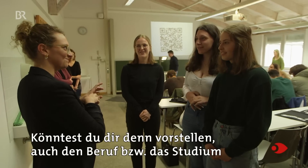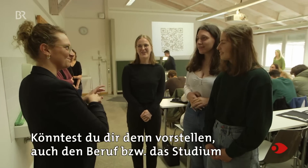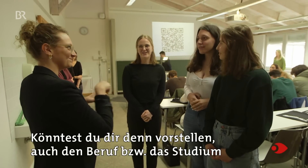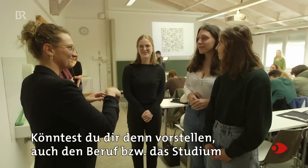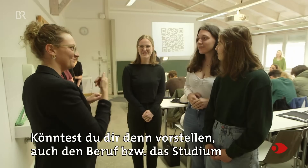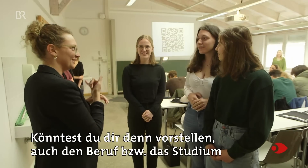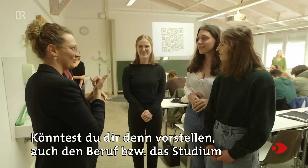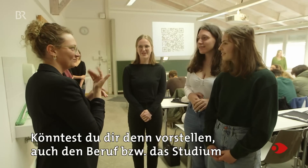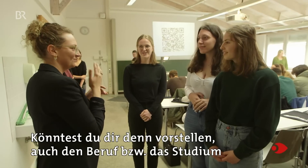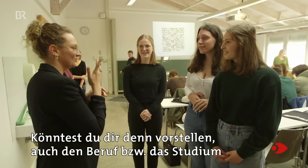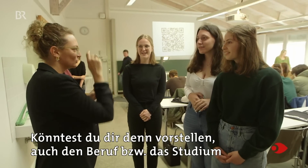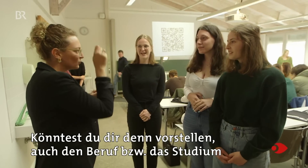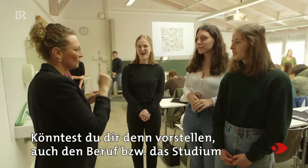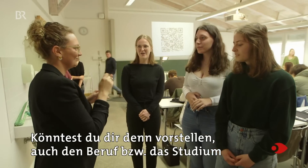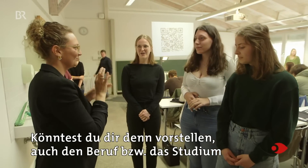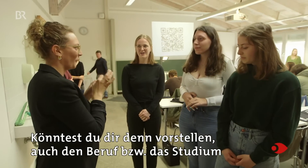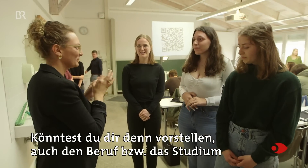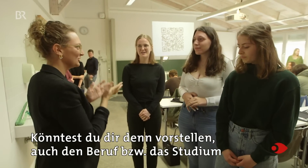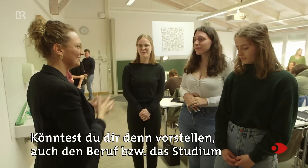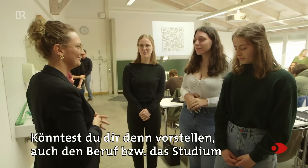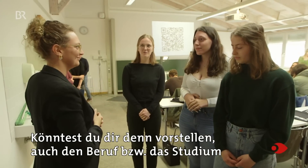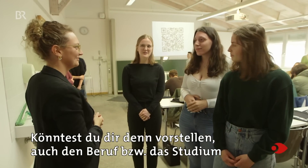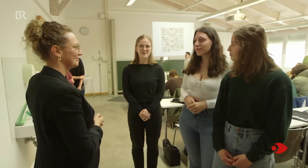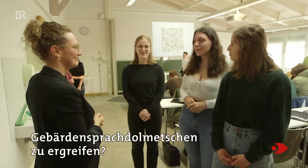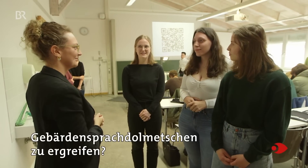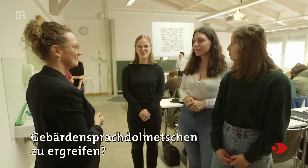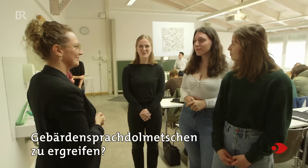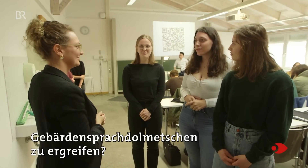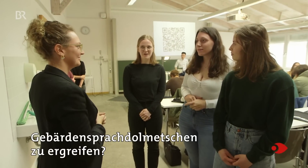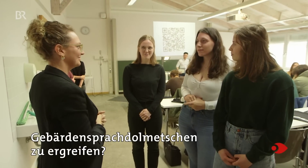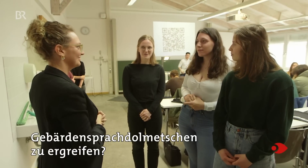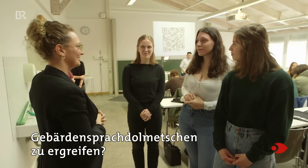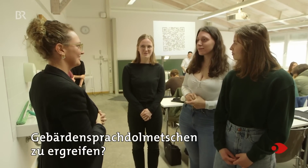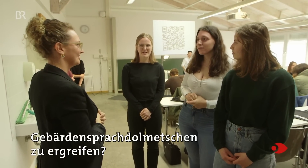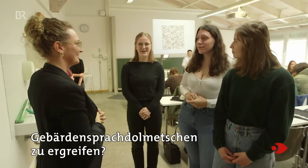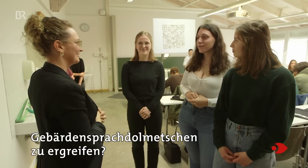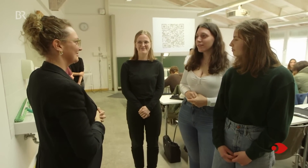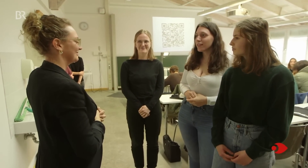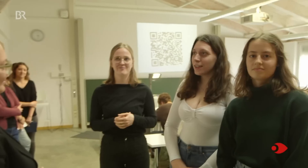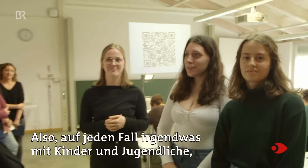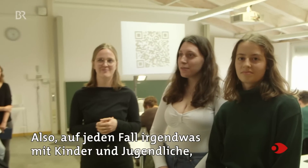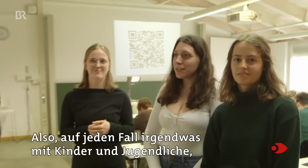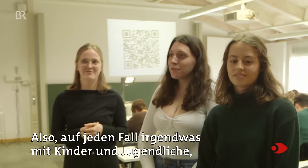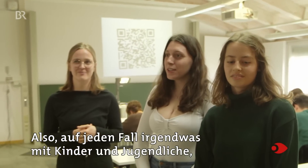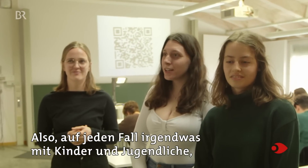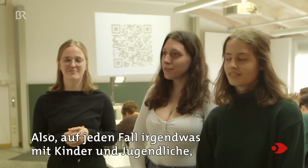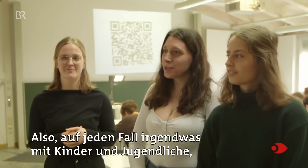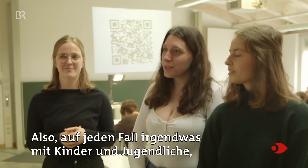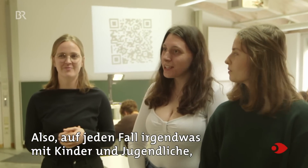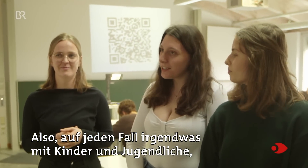Könntest du dir denn vorstellen, auch den Beruf bzw. das Studium GebärdensprachdolmetscherInnen zu ergreifen? Also auf jeden Fall irgendwas mit Kindern